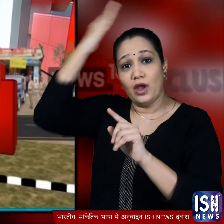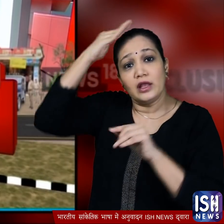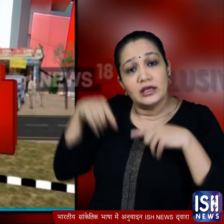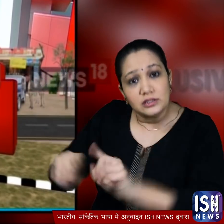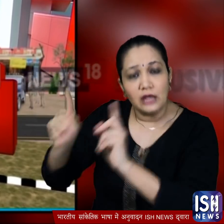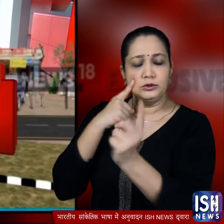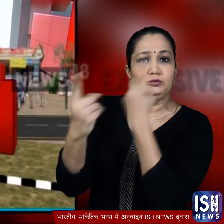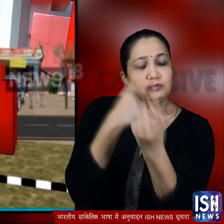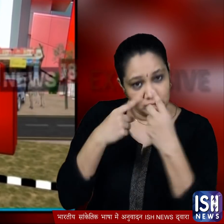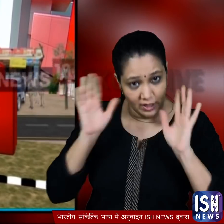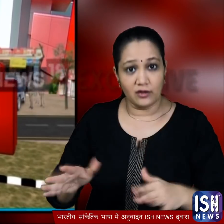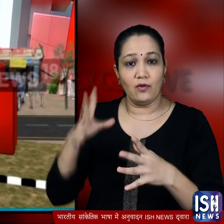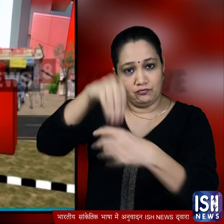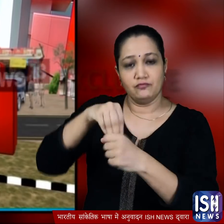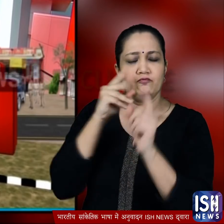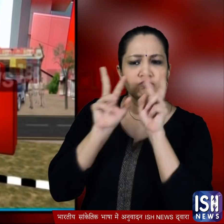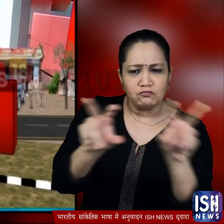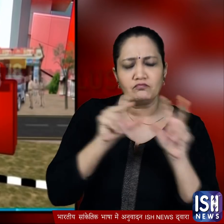खुद पूरे मामले पर नजर बनाये हो और उन्होंने जांच